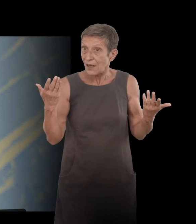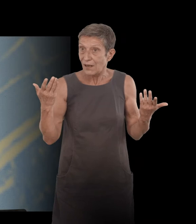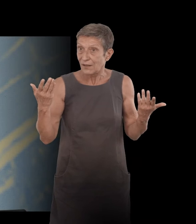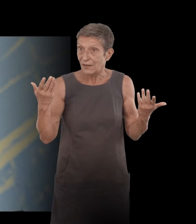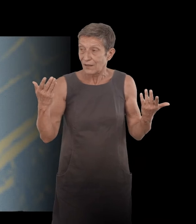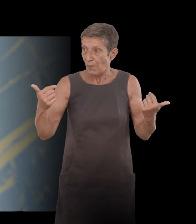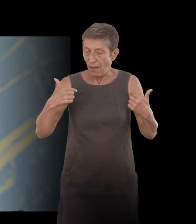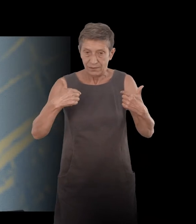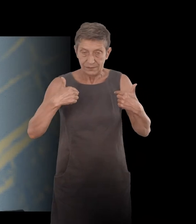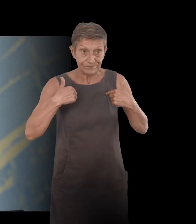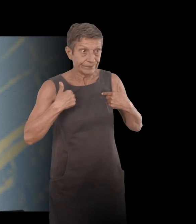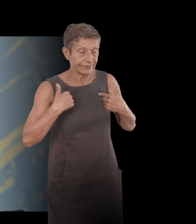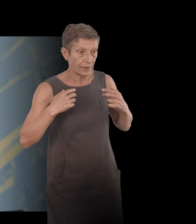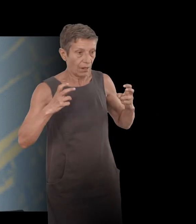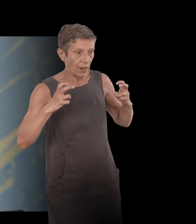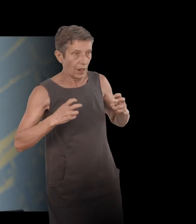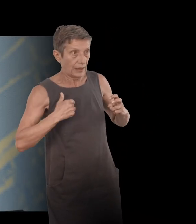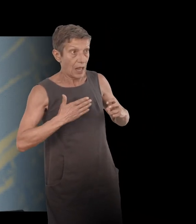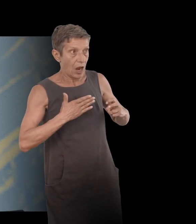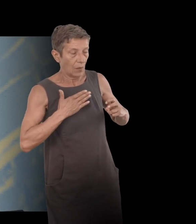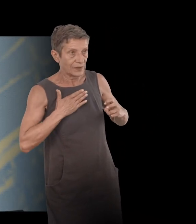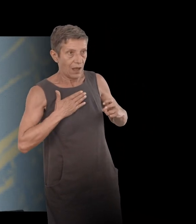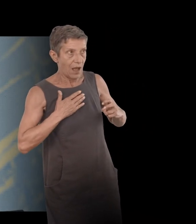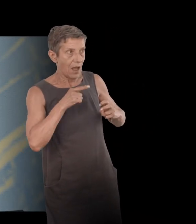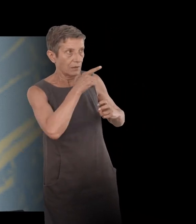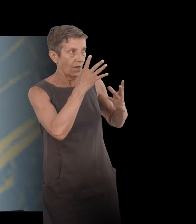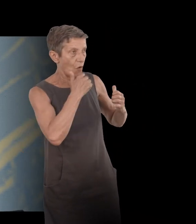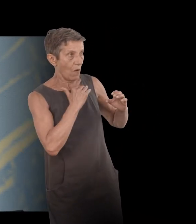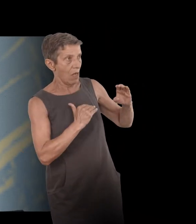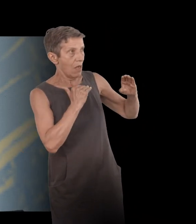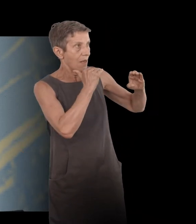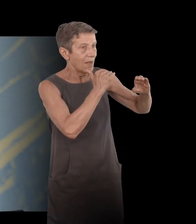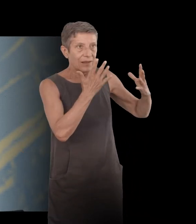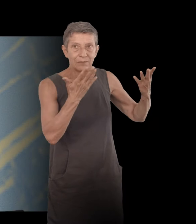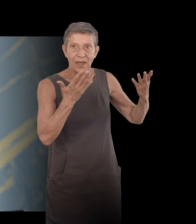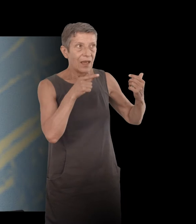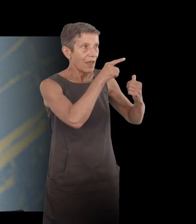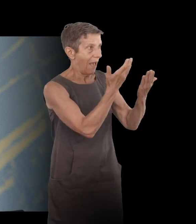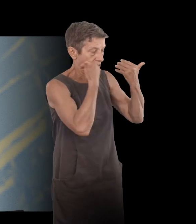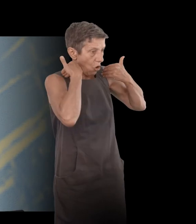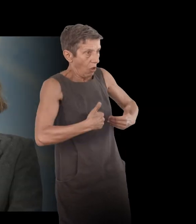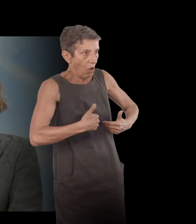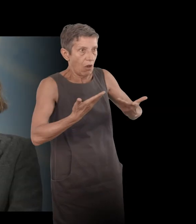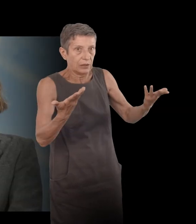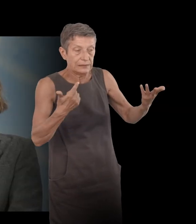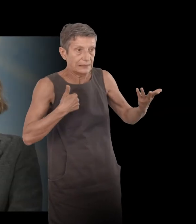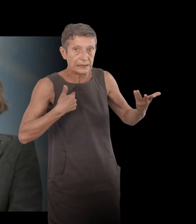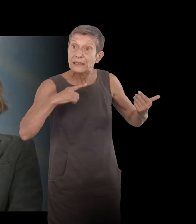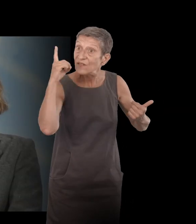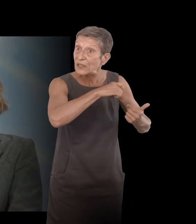pour les autres. Parce qu a déjà du mal à se tenir soi-même, si on peut dire. Et puis après, on